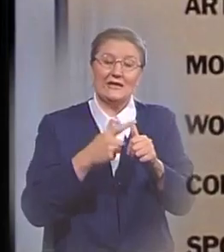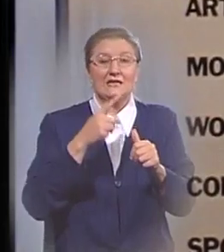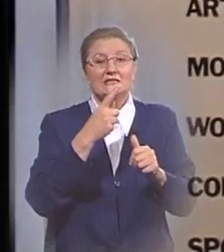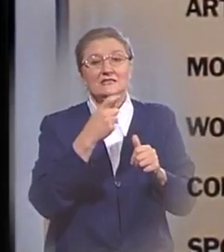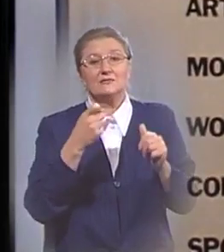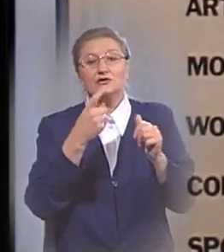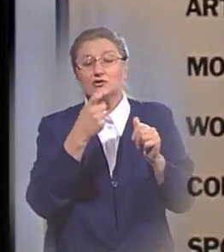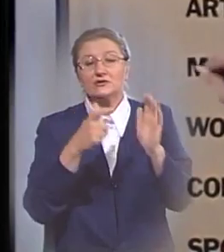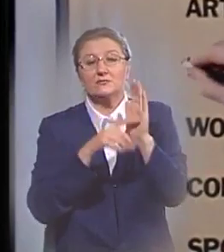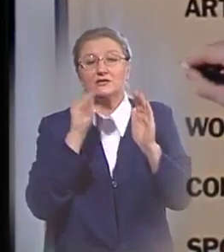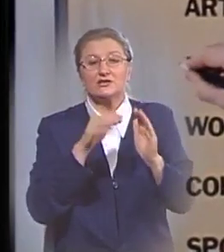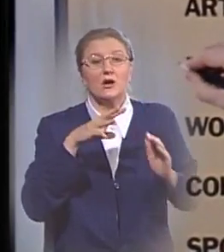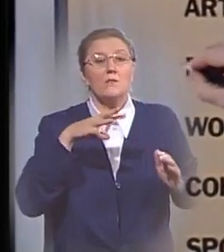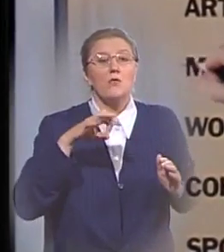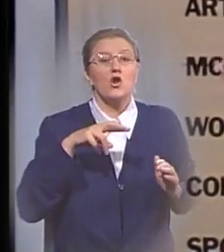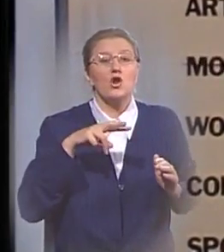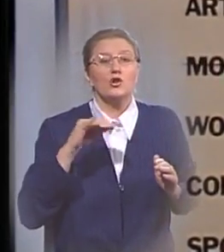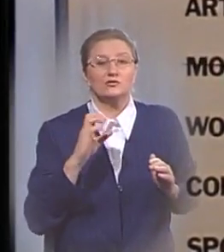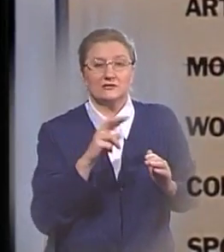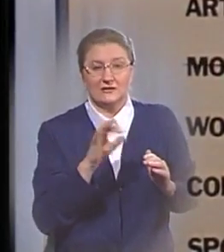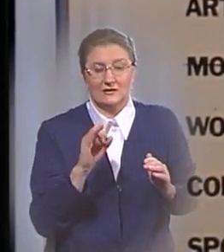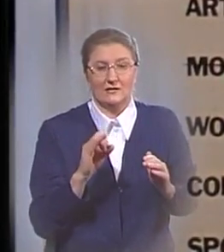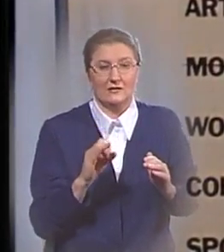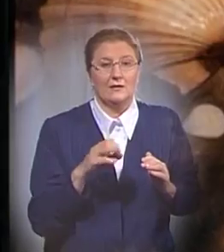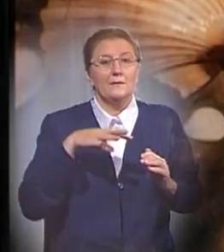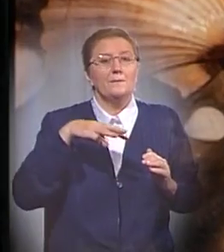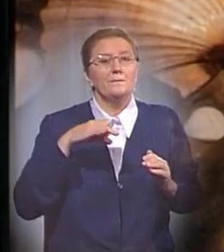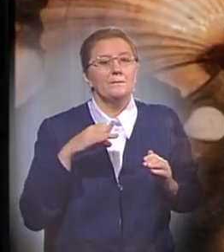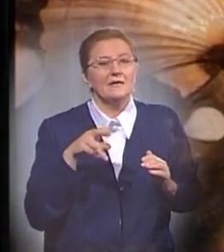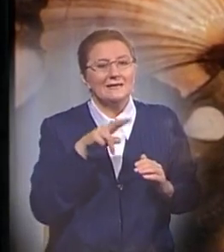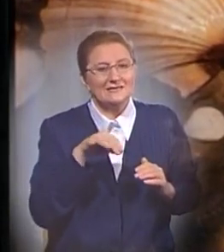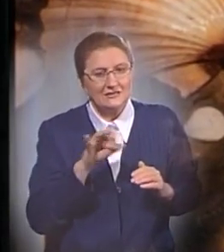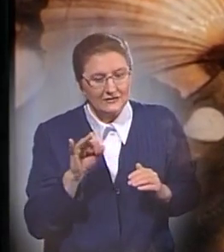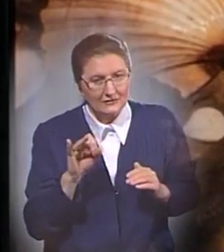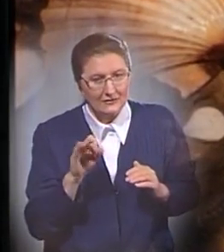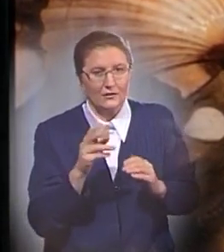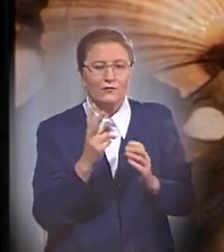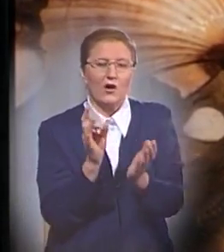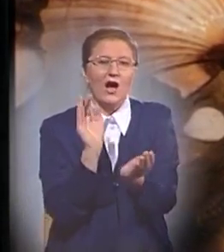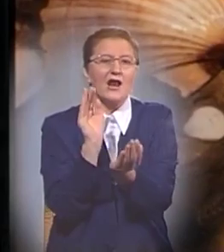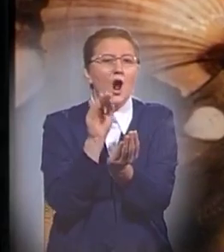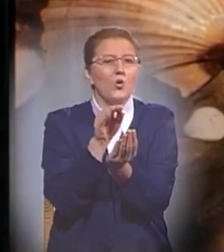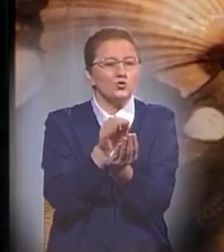видов моллюсков, таких как мидии, двухстворчатые ракушки, устрицы,